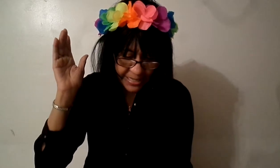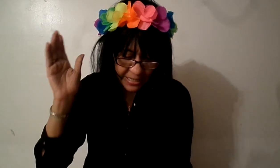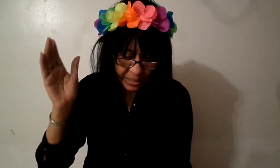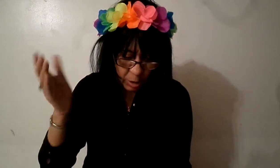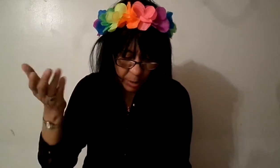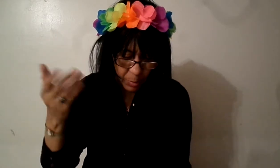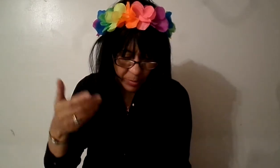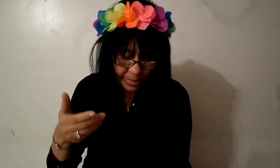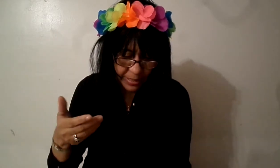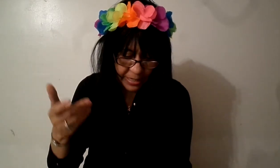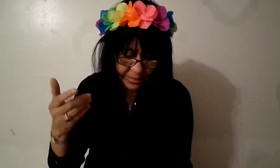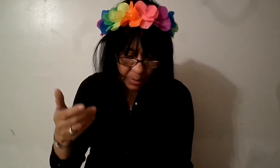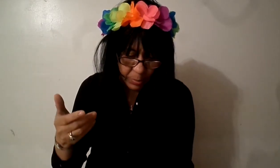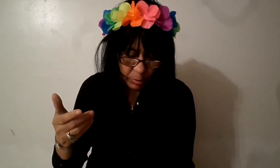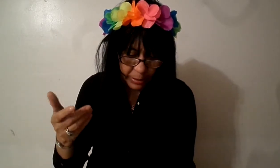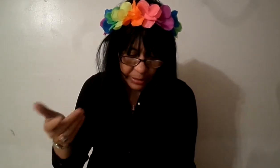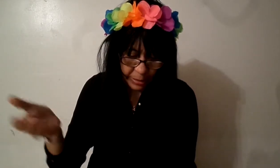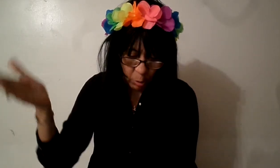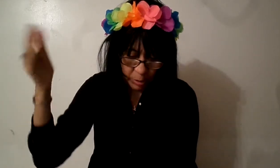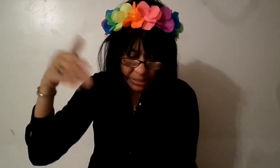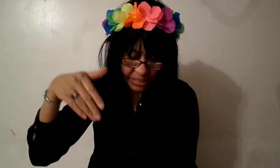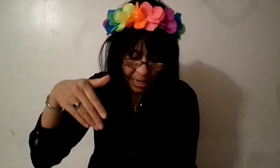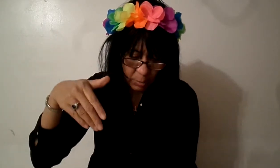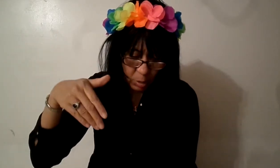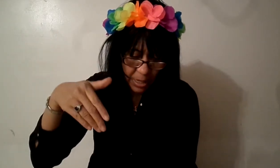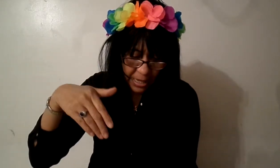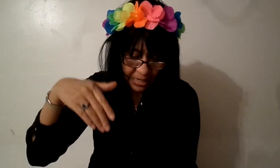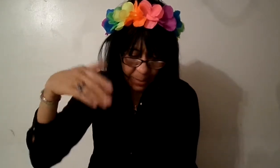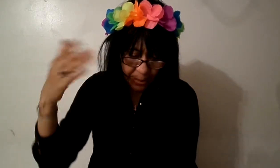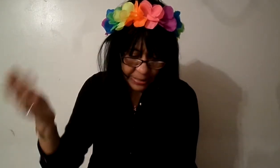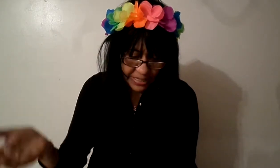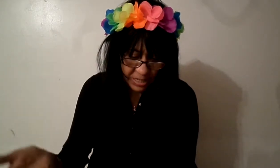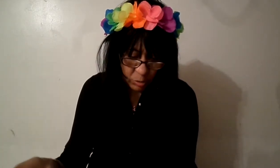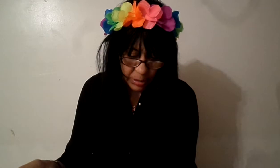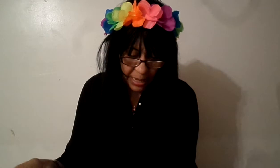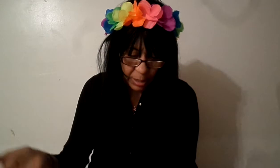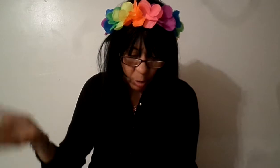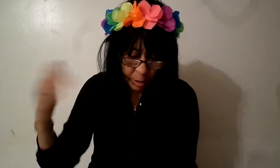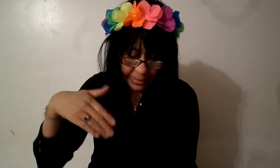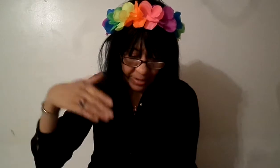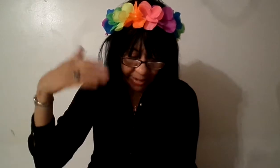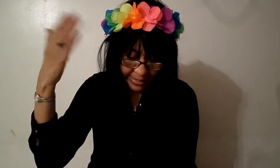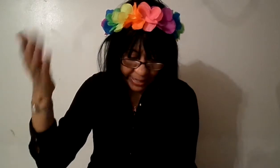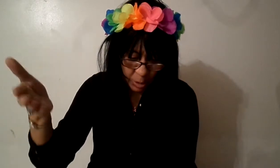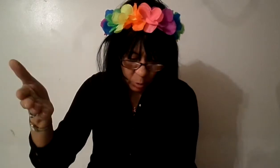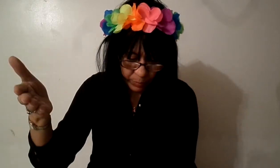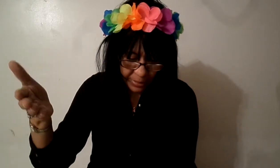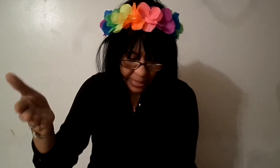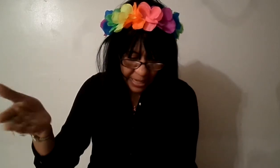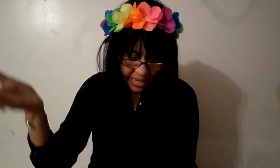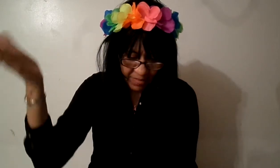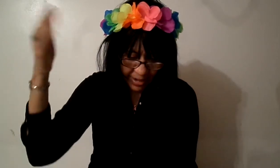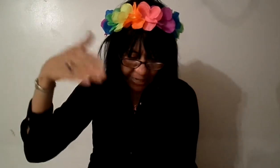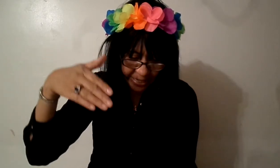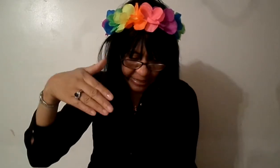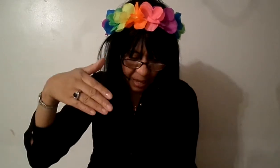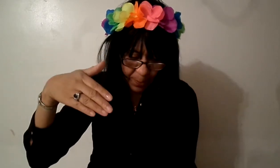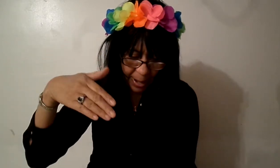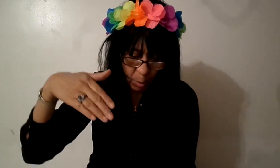sentido que proviene del término entre los cristianos representación revoca de evangelio evangelista bajo